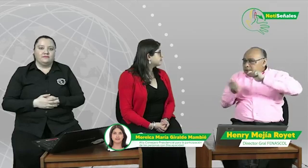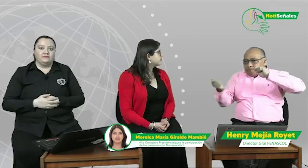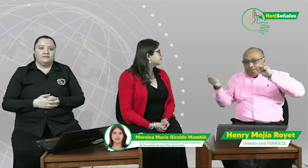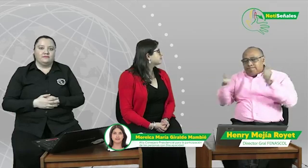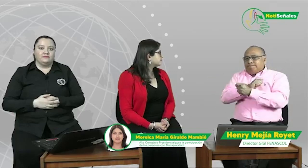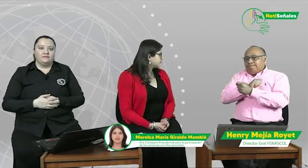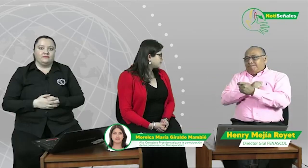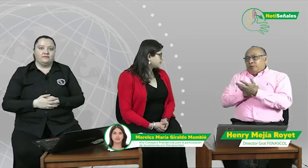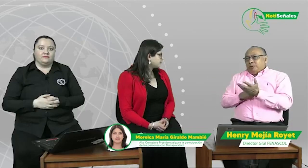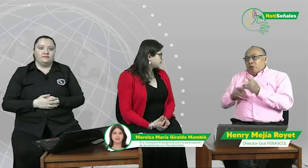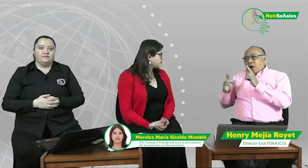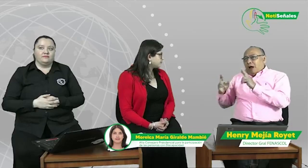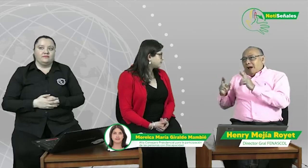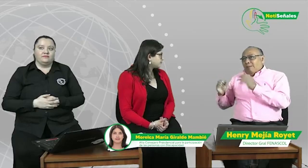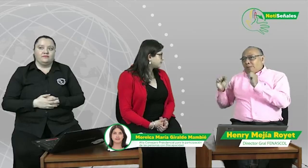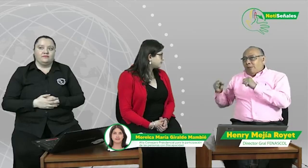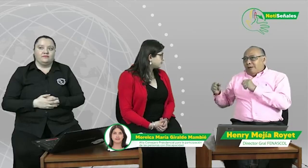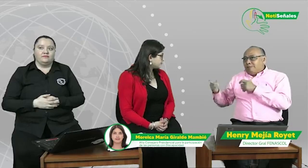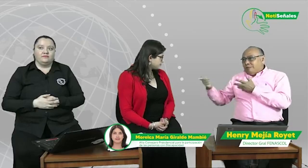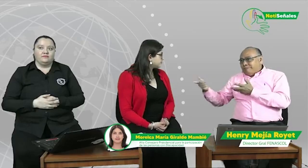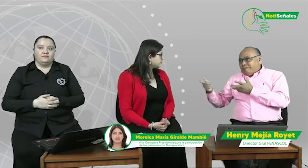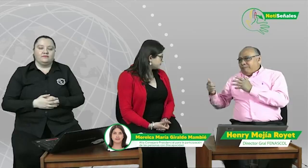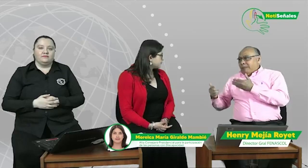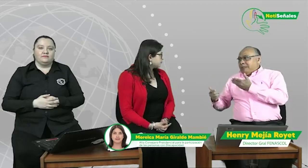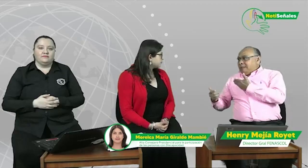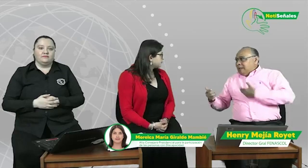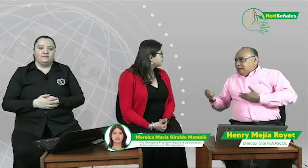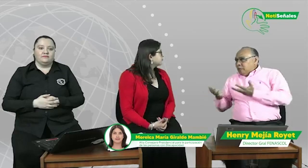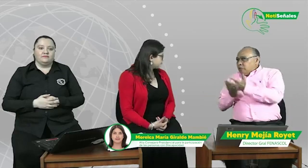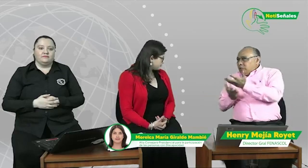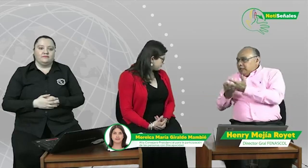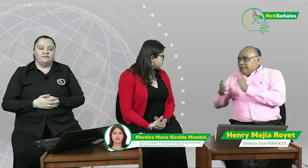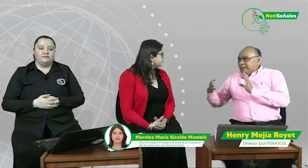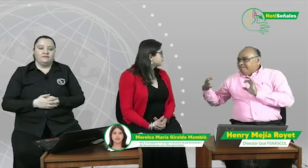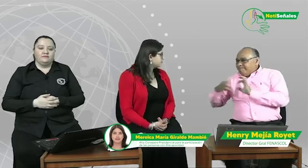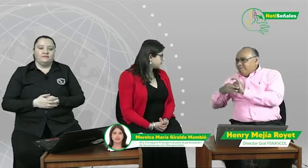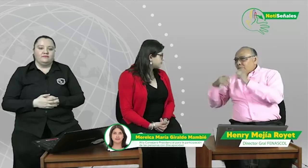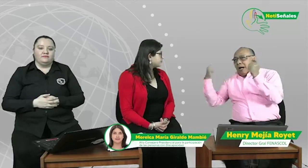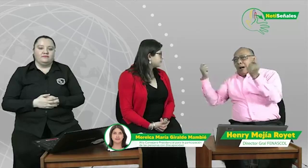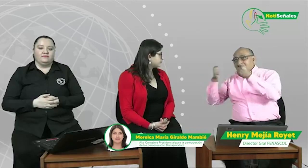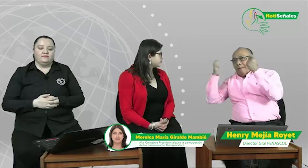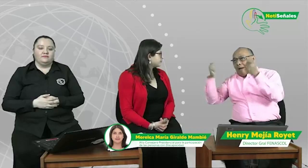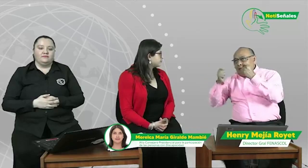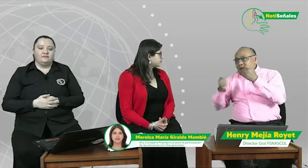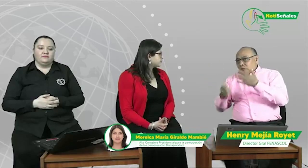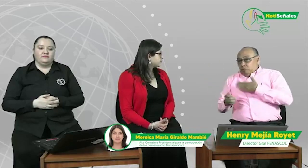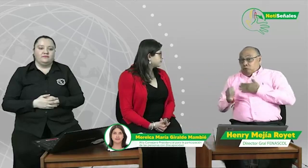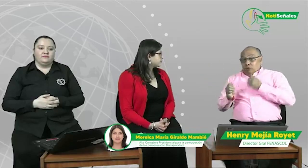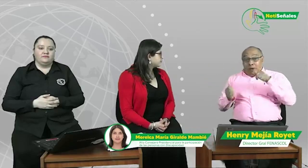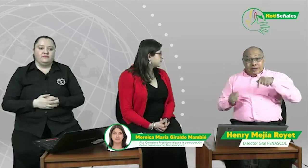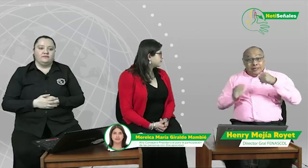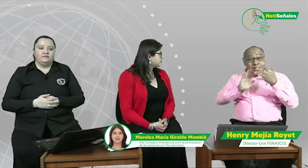de una toma de conciencia y que pues ustedes desde la Consejería Presidencial nos puedan ayudar.